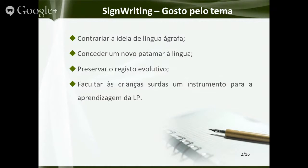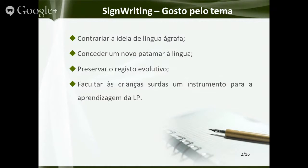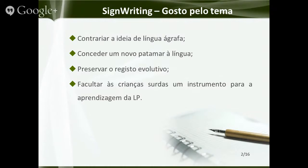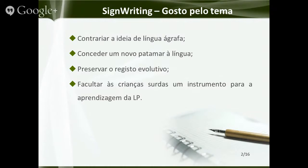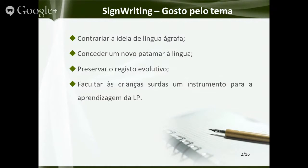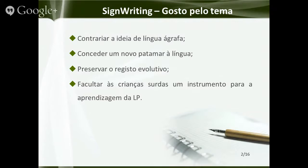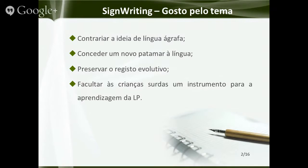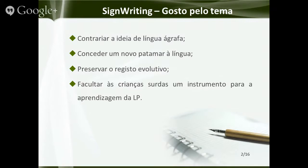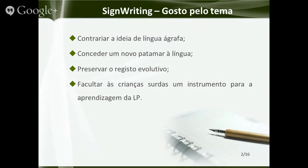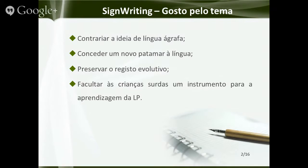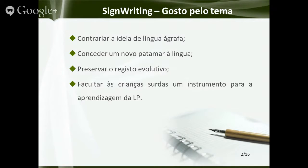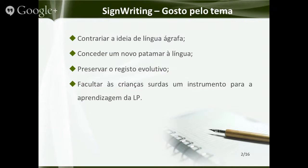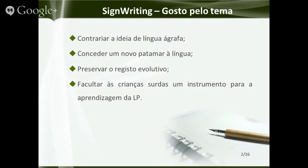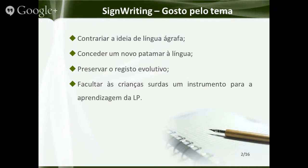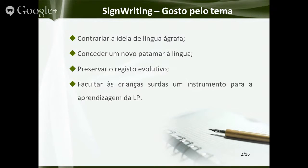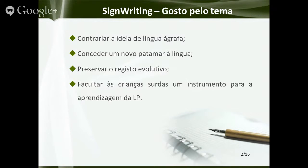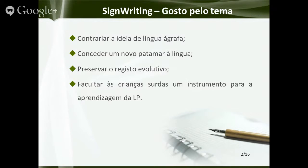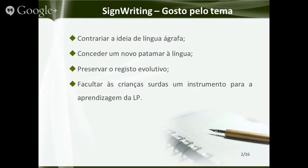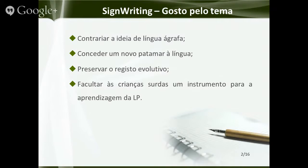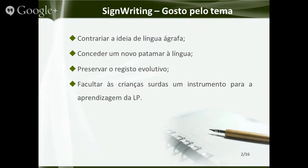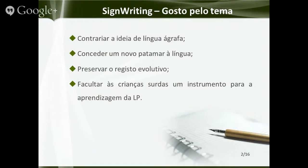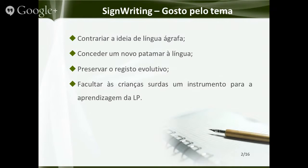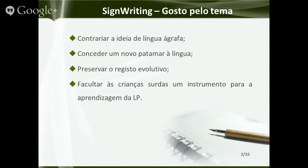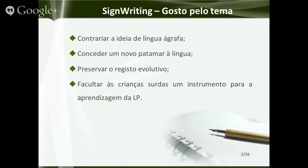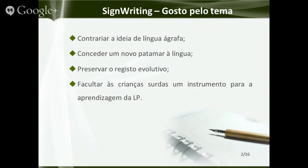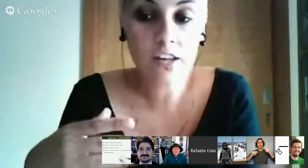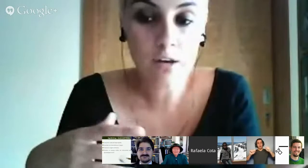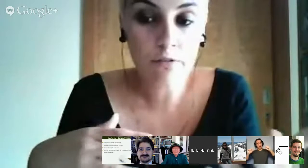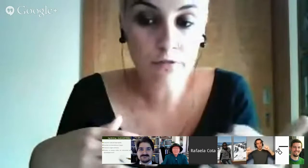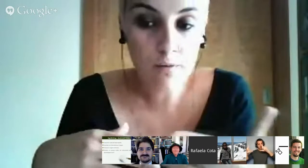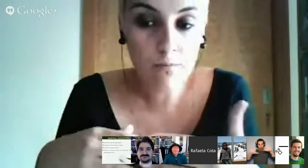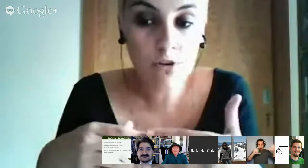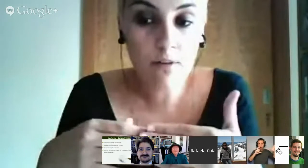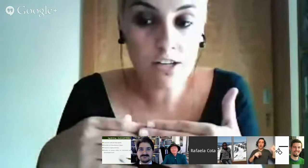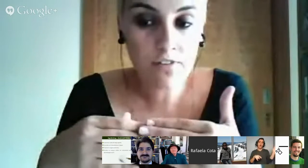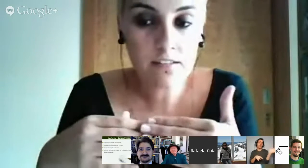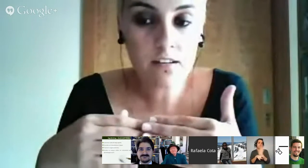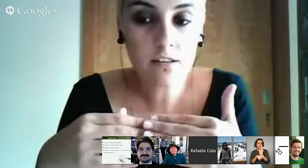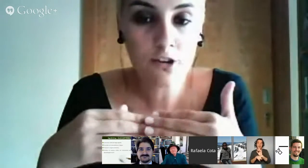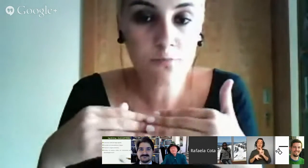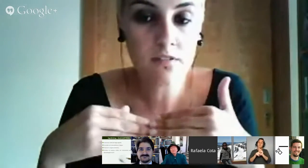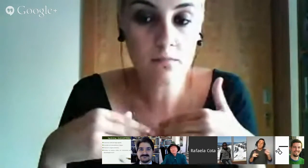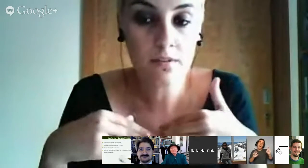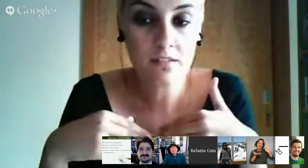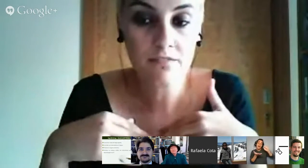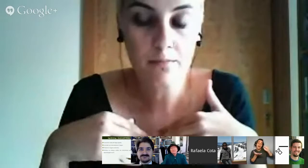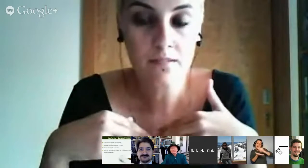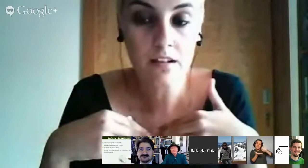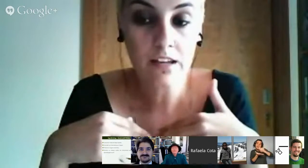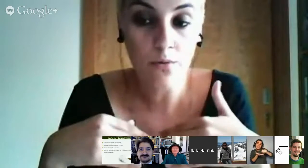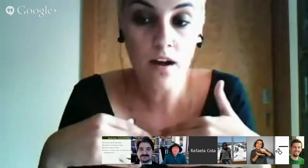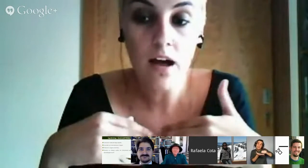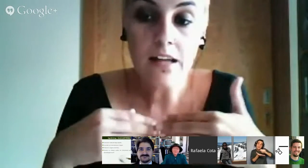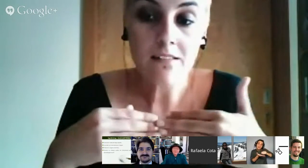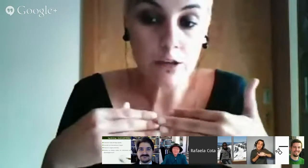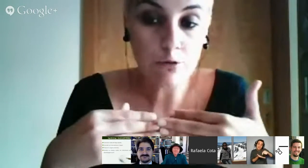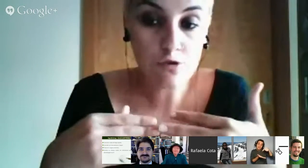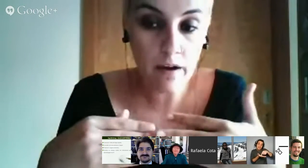vídeos ou através de registros fotográficos, no entanto, a escrita é uma forma muito mais fácil de nós preservarmos a língua, tanto no